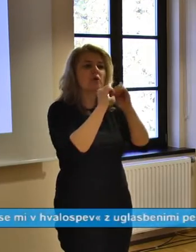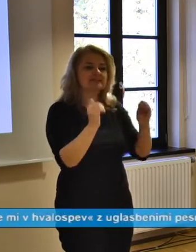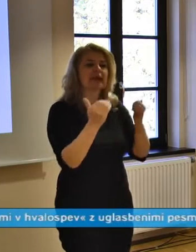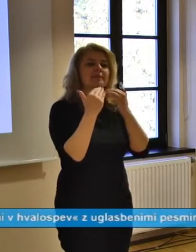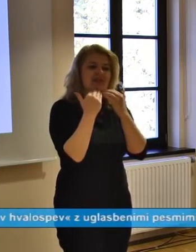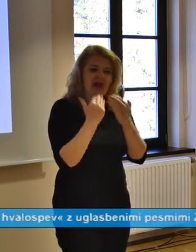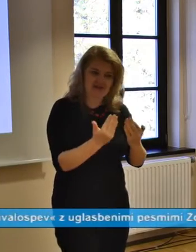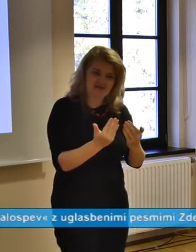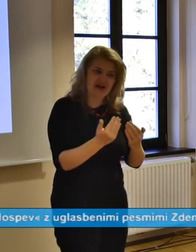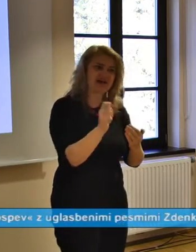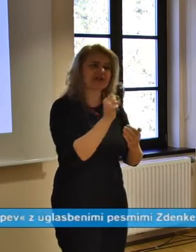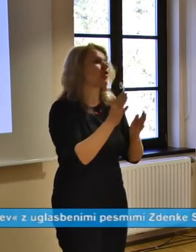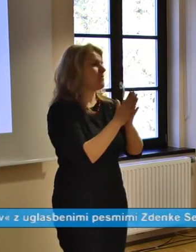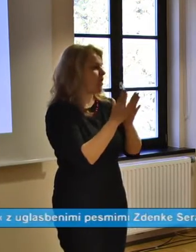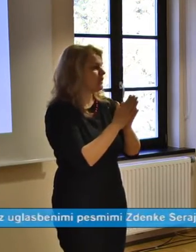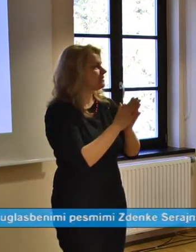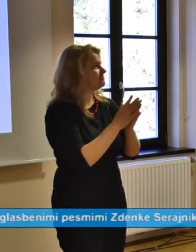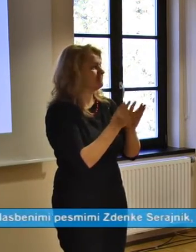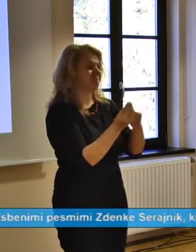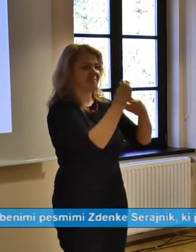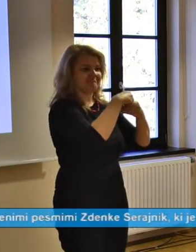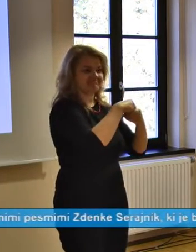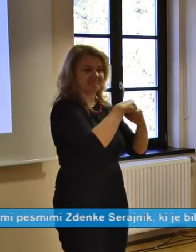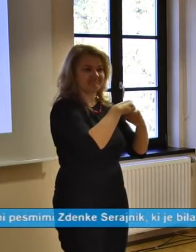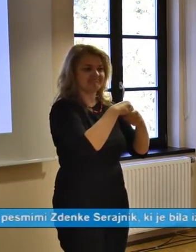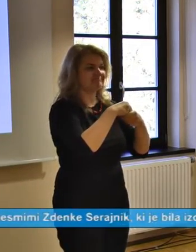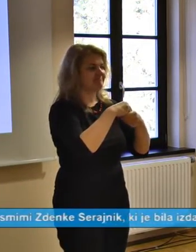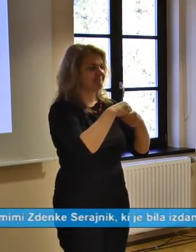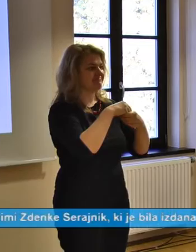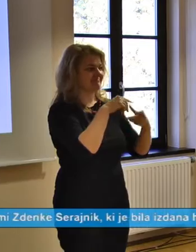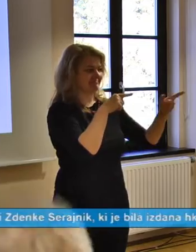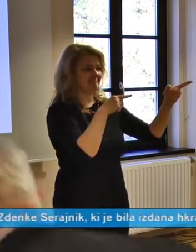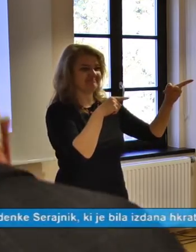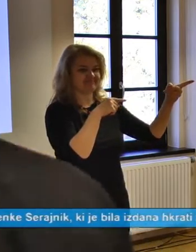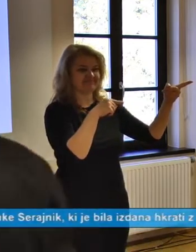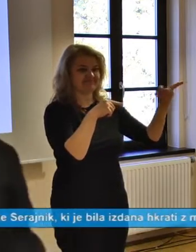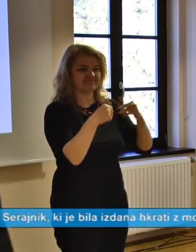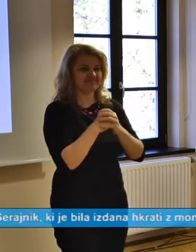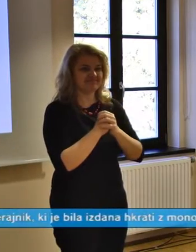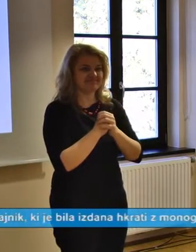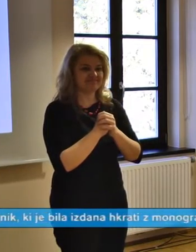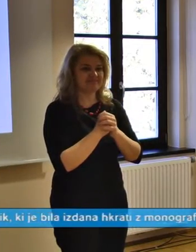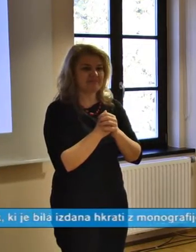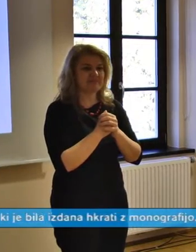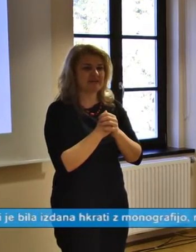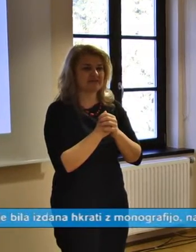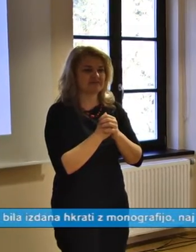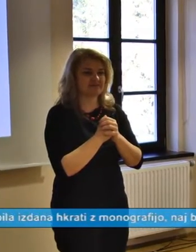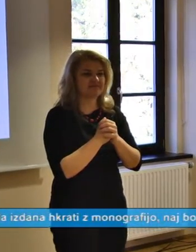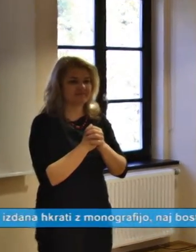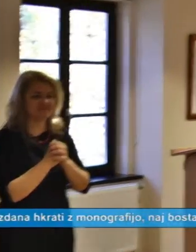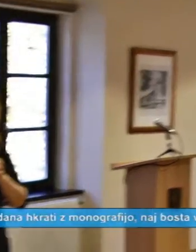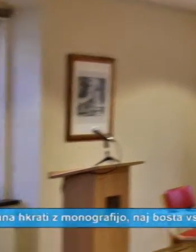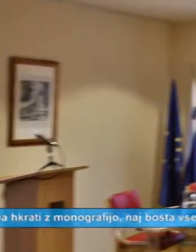hvala. pri nas prosim, ki se mi pridružijo ta. In ta topov izvod te monografije